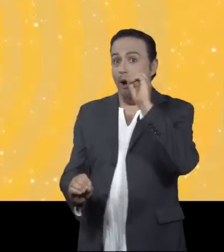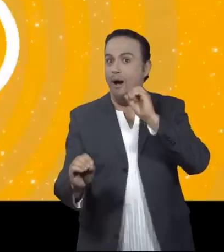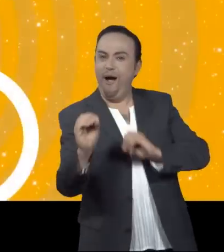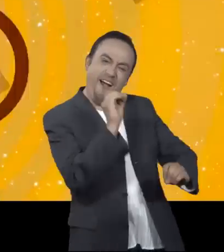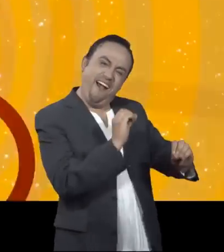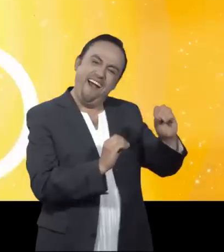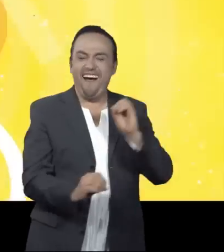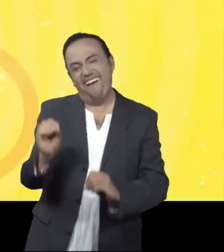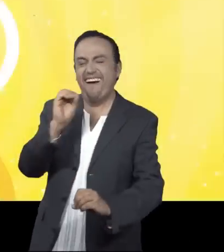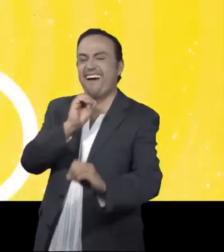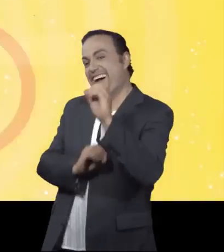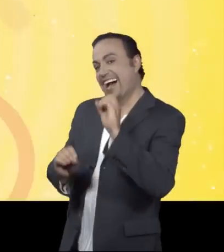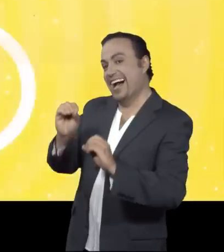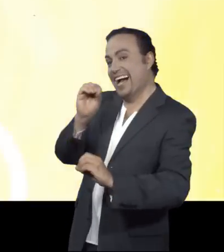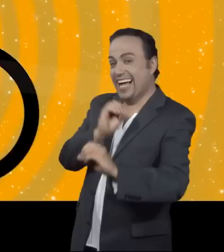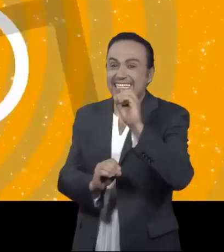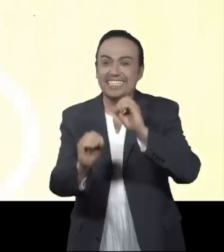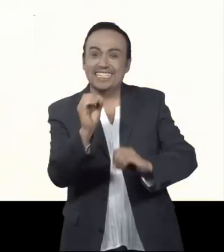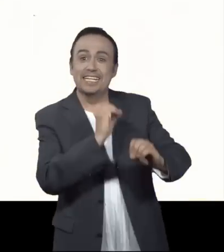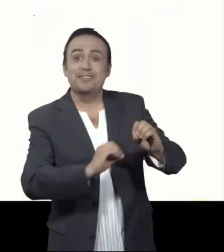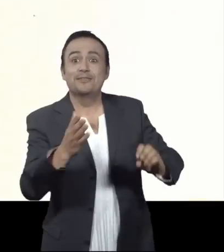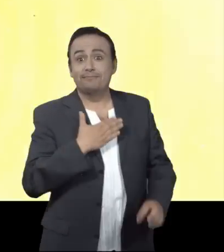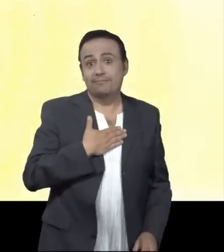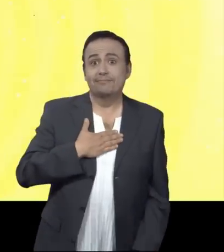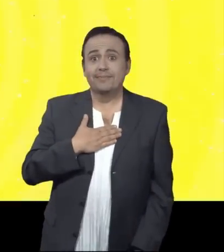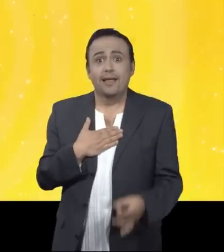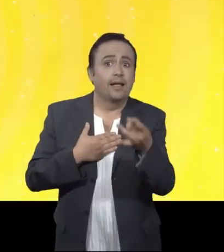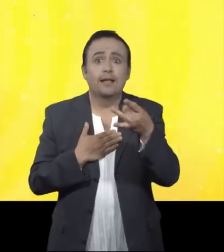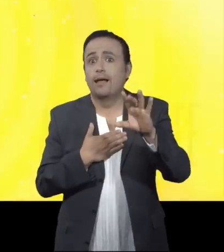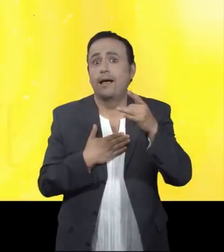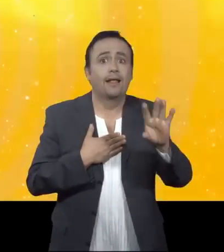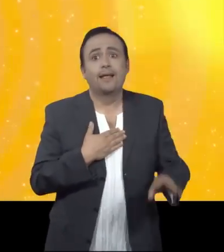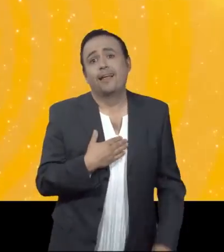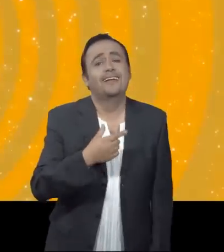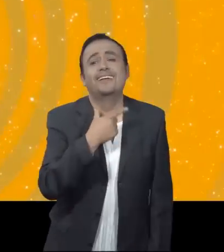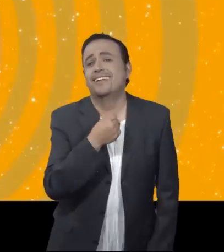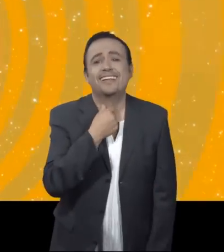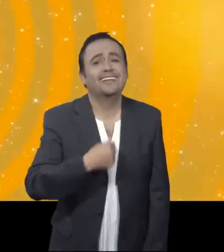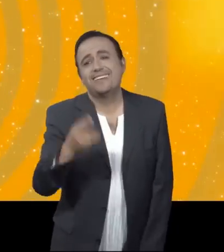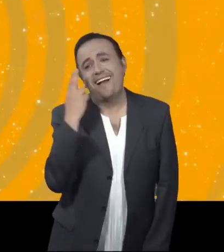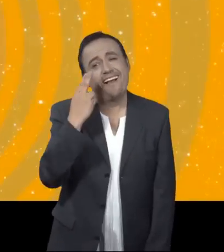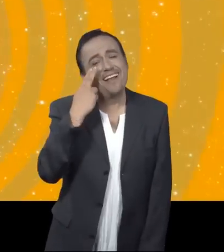Oh, yo solo quiero conocerte, saludarte